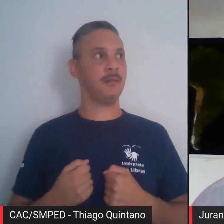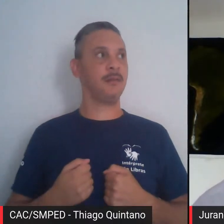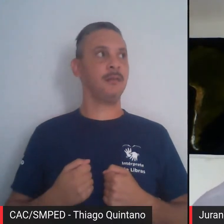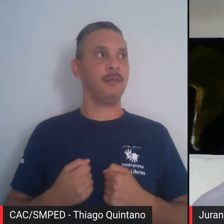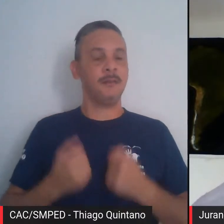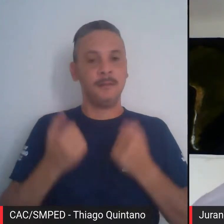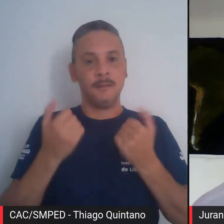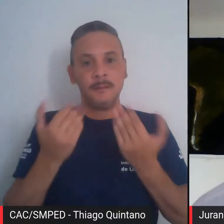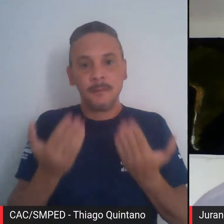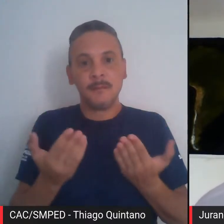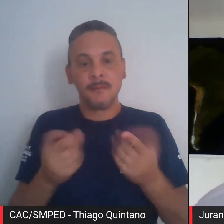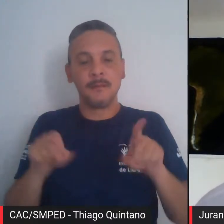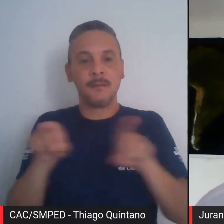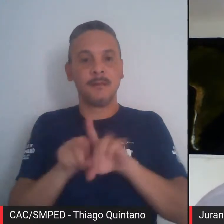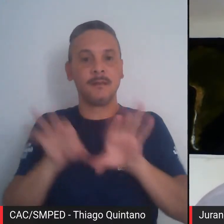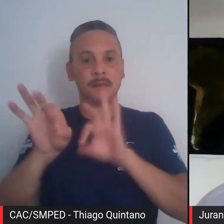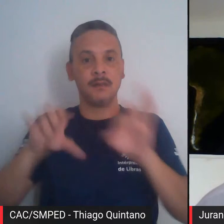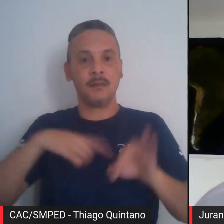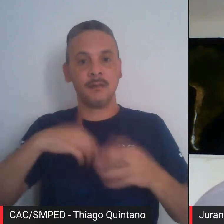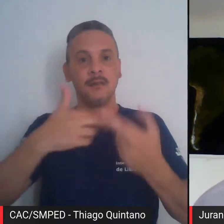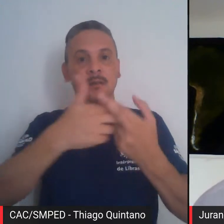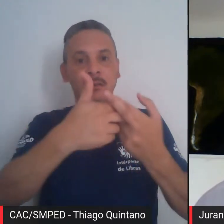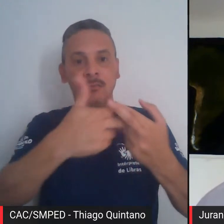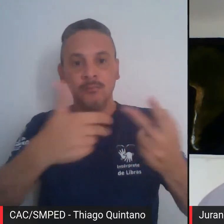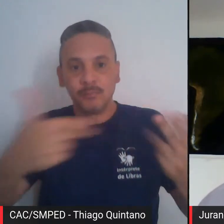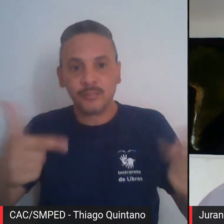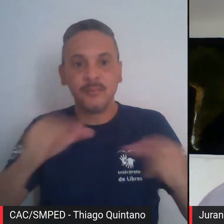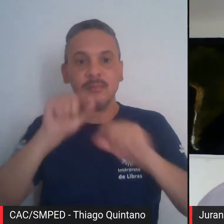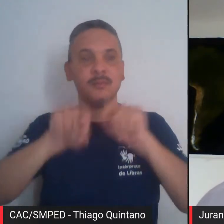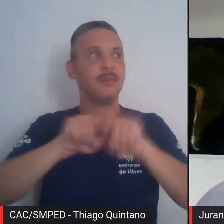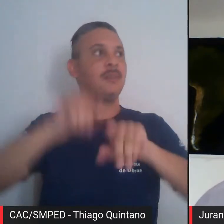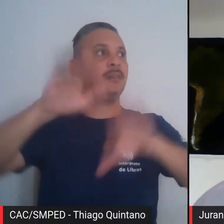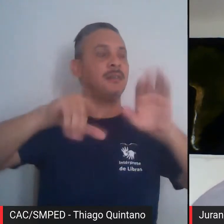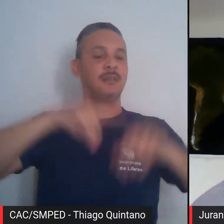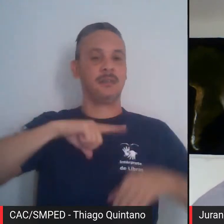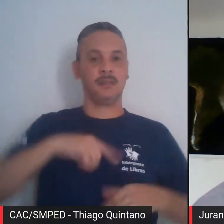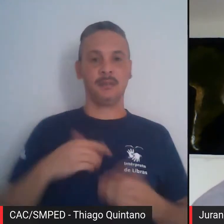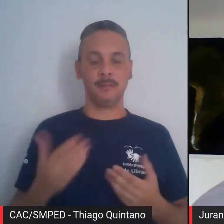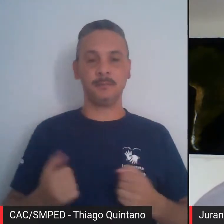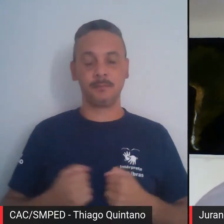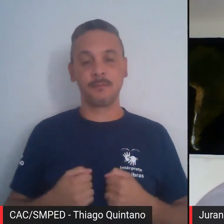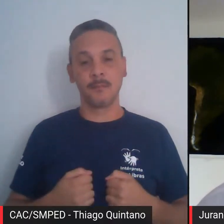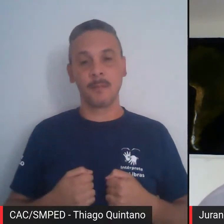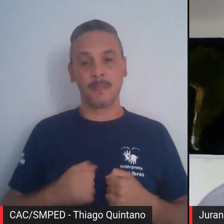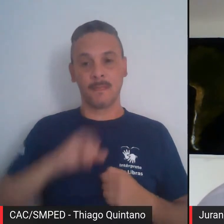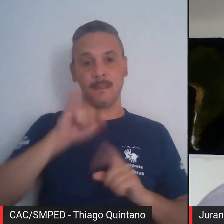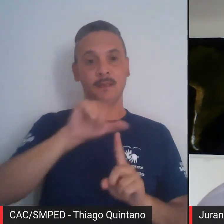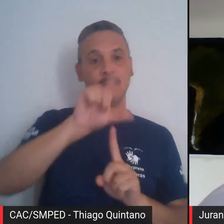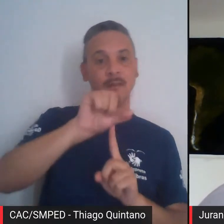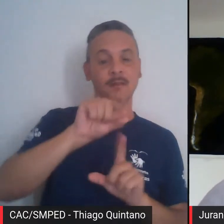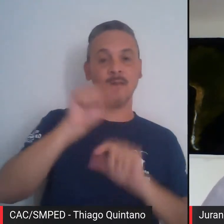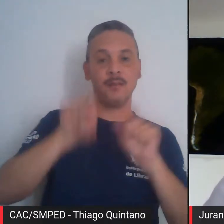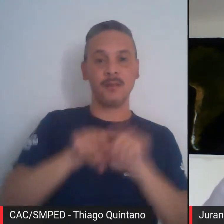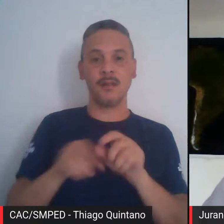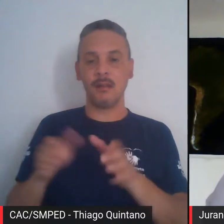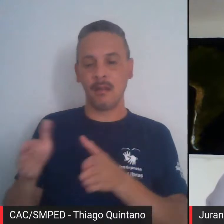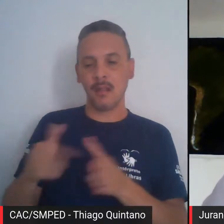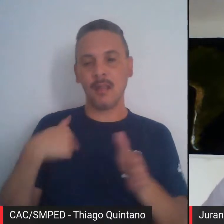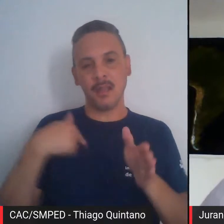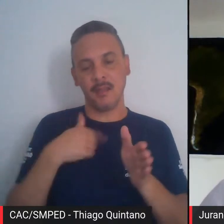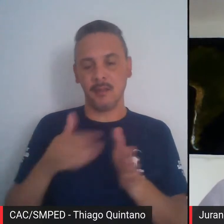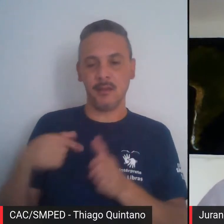E subi muitas, e muitas, e muitas vezes o Pico do Jaraguá pela trilha, não pela